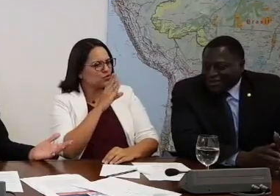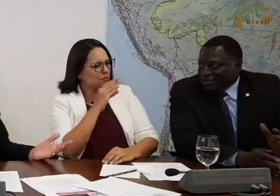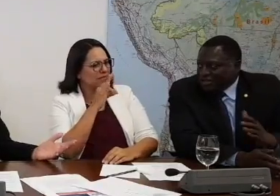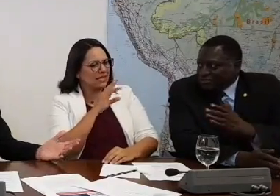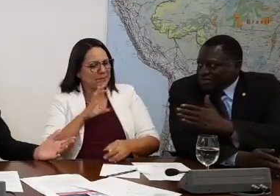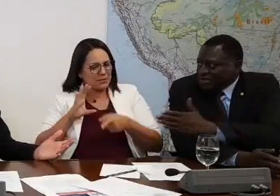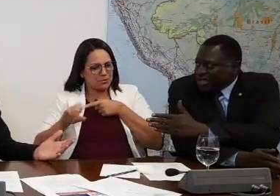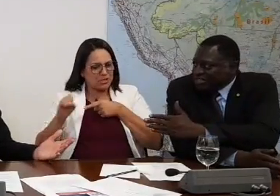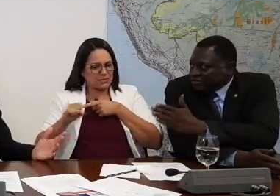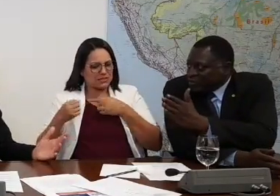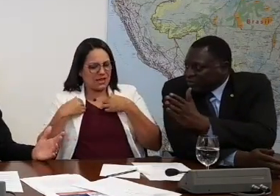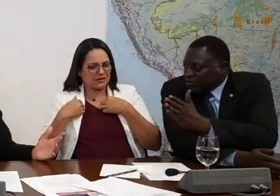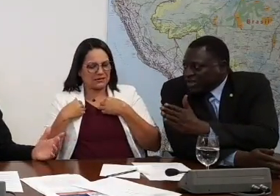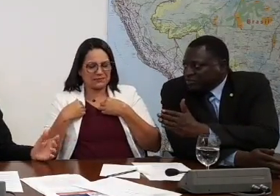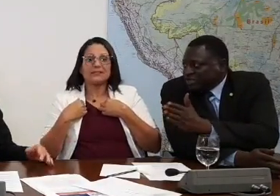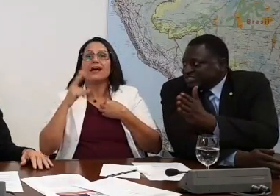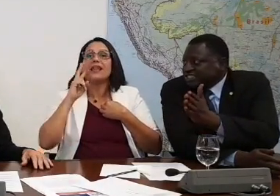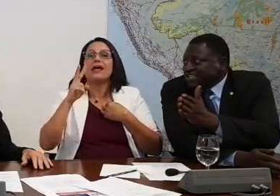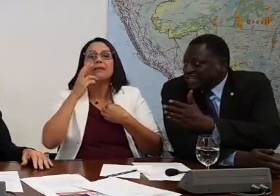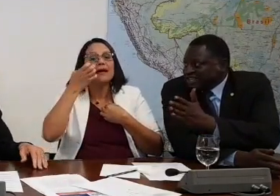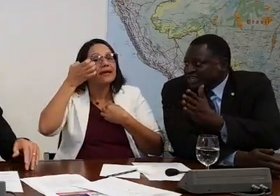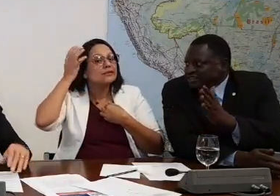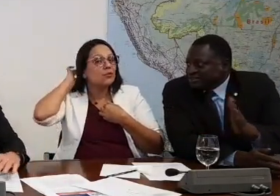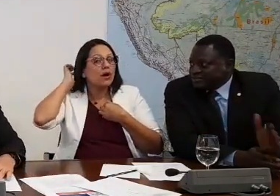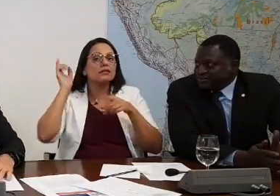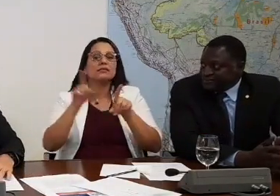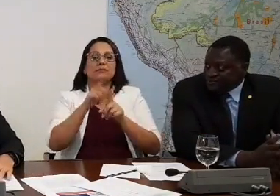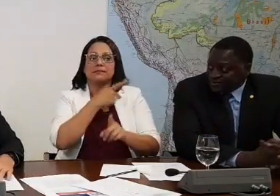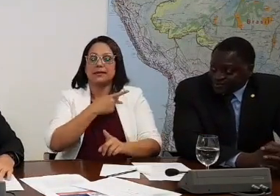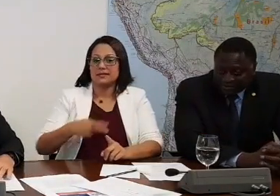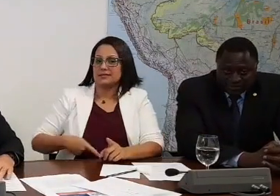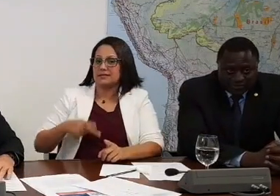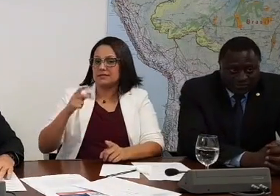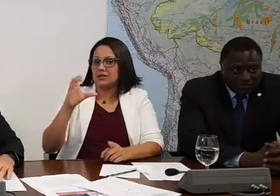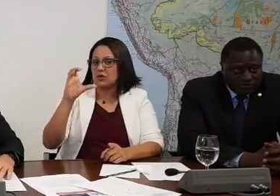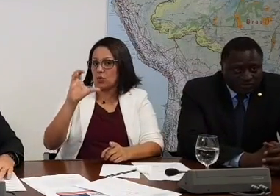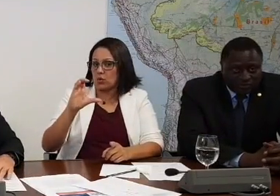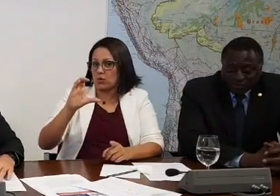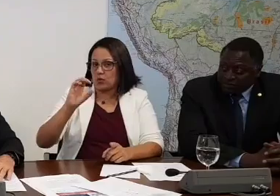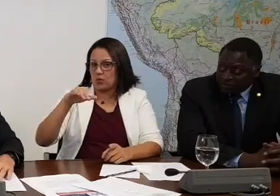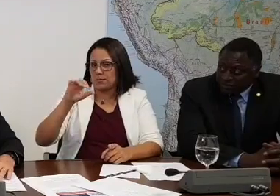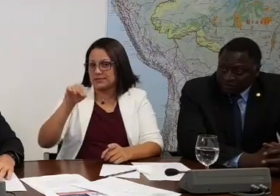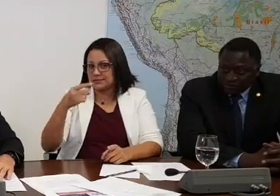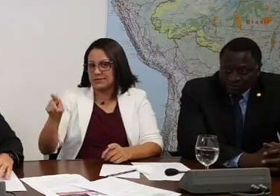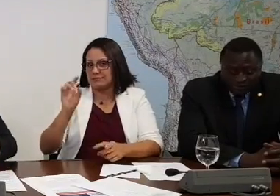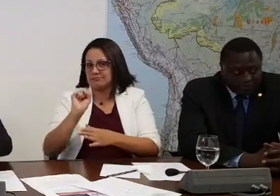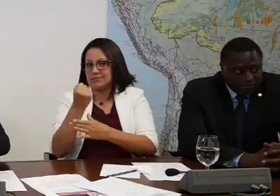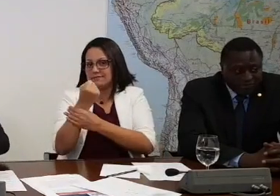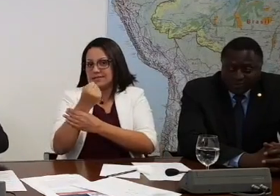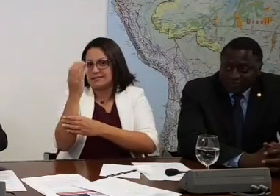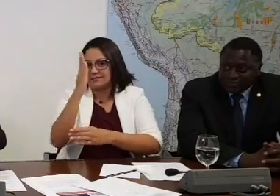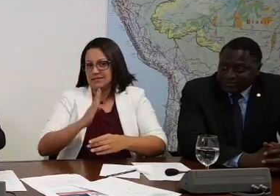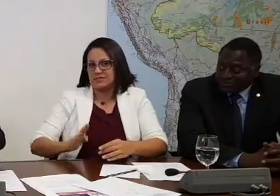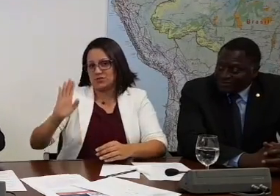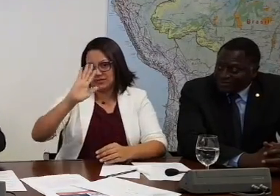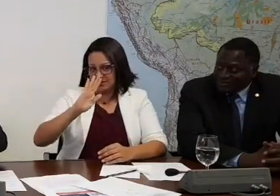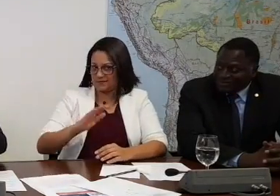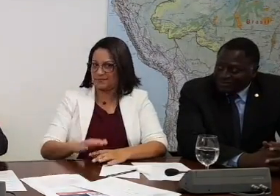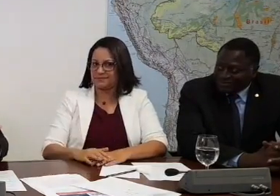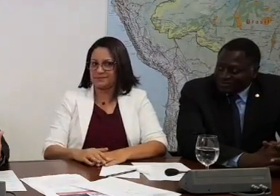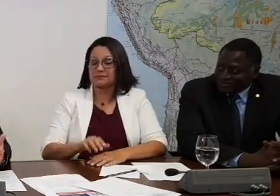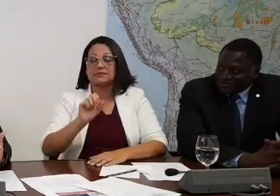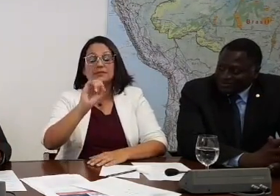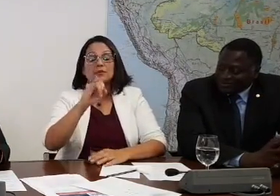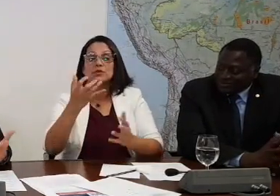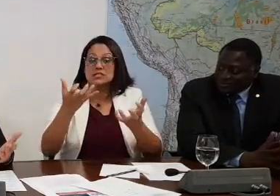puxar meu saco, Elio. Ô, Elio. Tem que também com o Eduardo, é presidente da Credê, né? É, ele é presidente da Comissão da Ação da História Internacional. E olha só, se eu